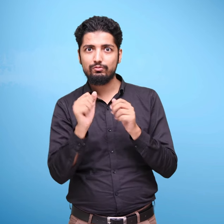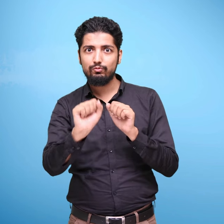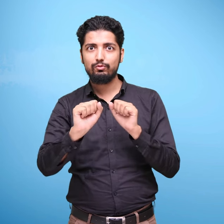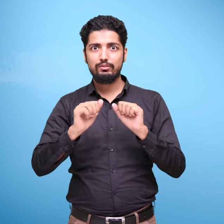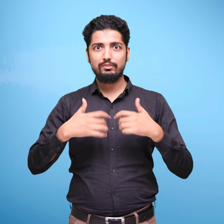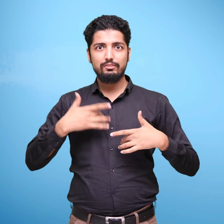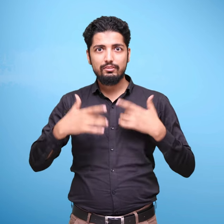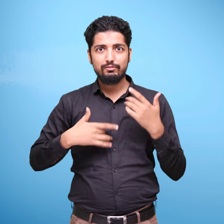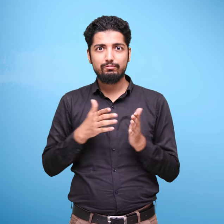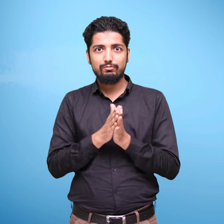देखी जानी चाहिए।